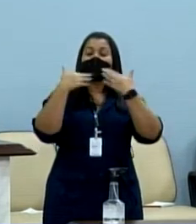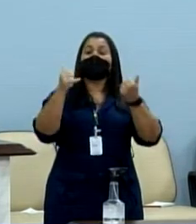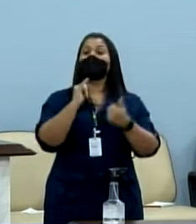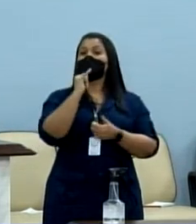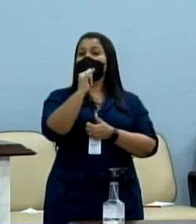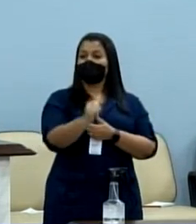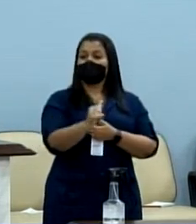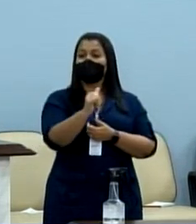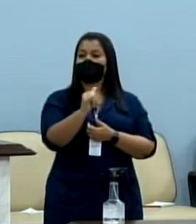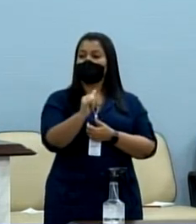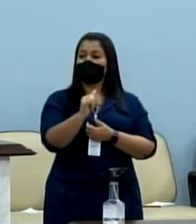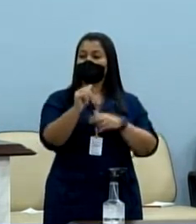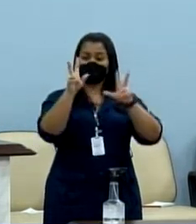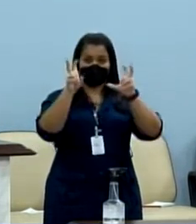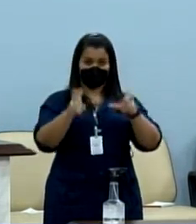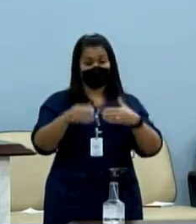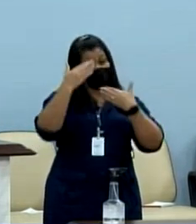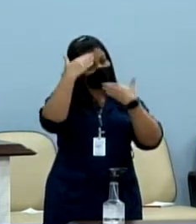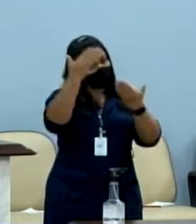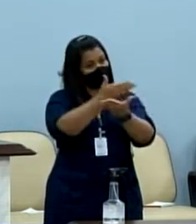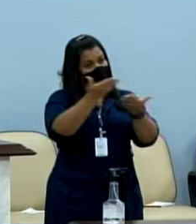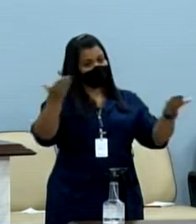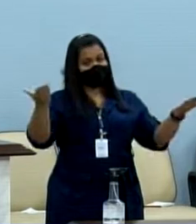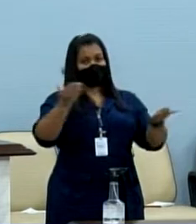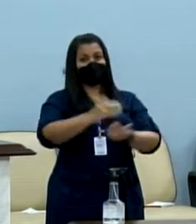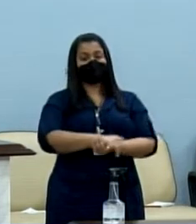um pouco mais sobre isso. Muito obrigado a todos.